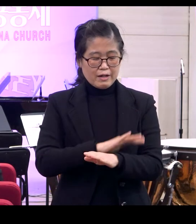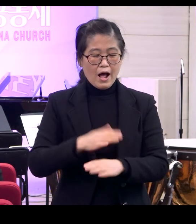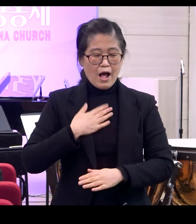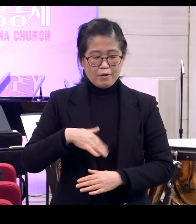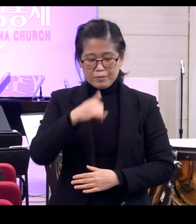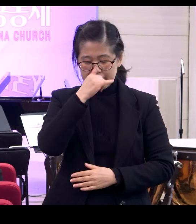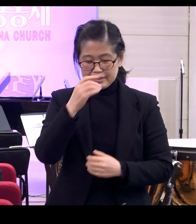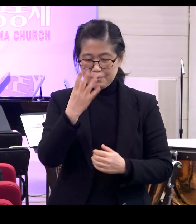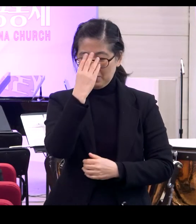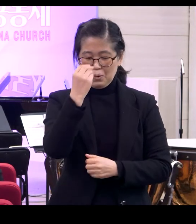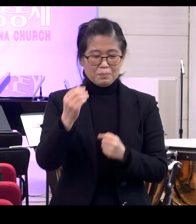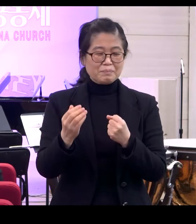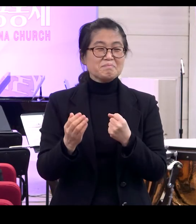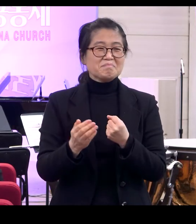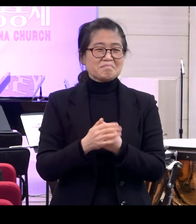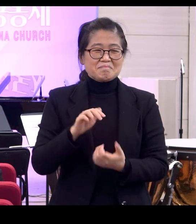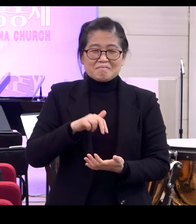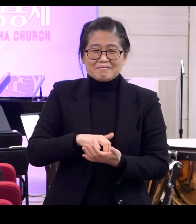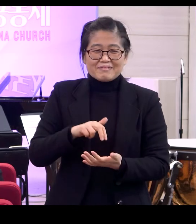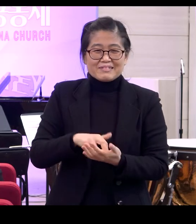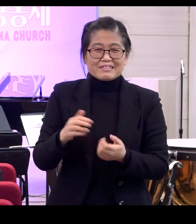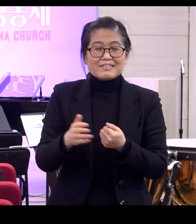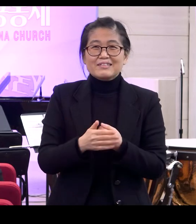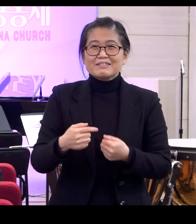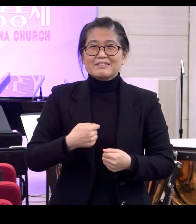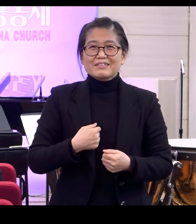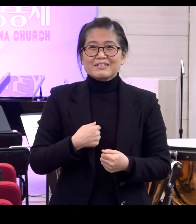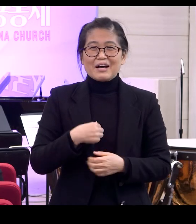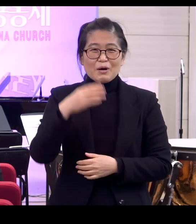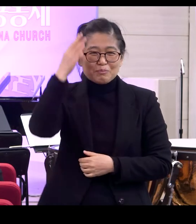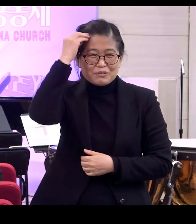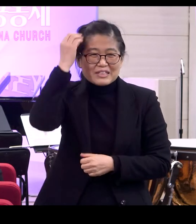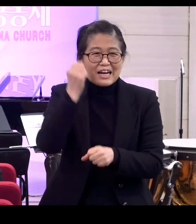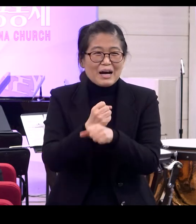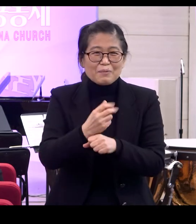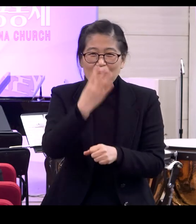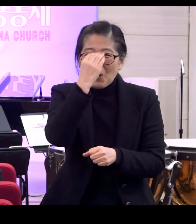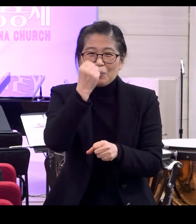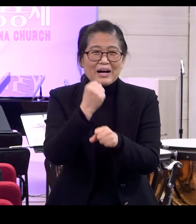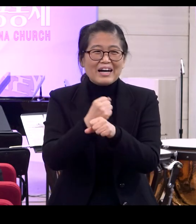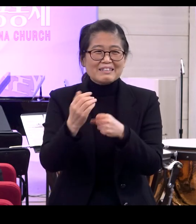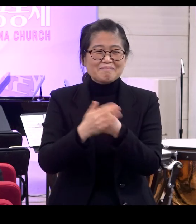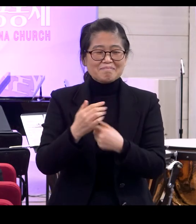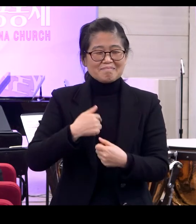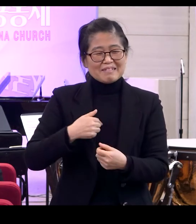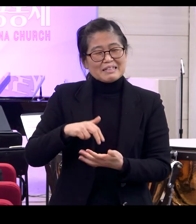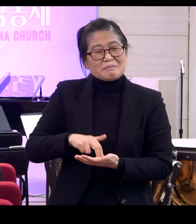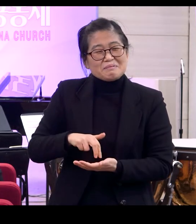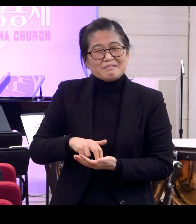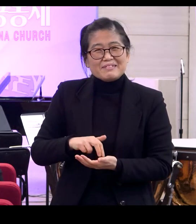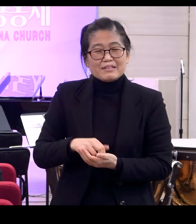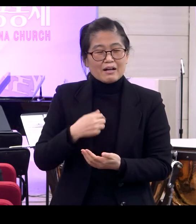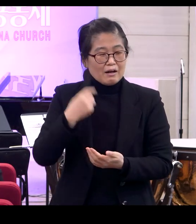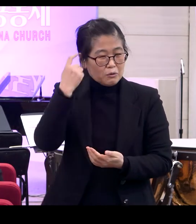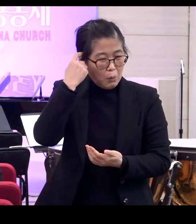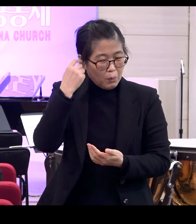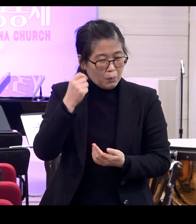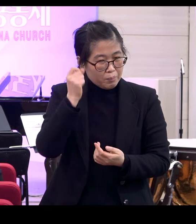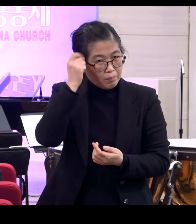교만할 때니까 원래 무식하면 교만한 거예요 그래서 그냥 딱 듣는 순간 제가 뭐가 떠올랐냐면